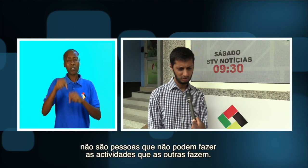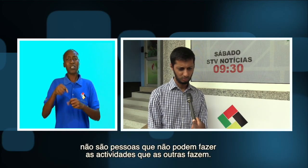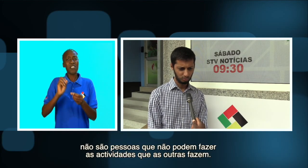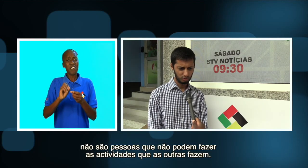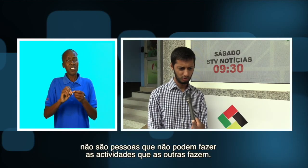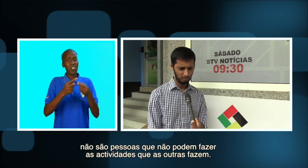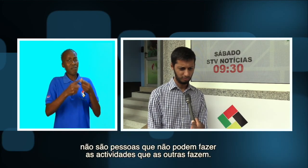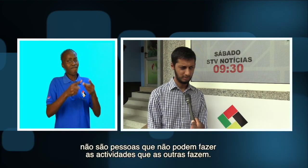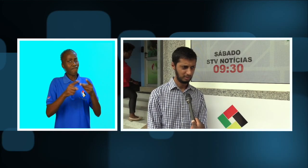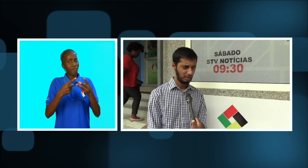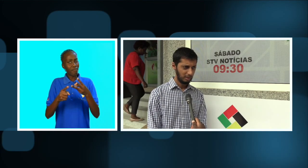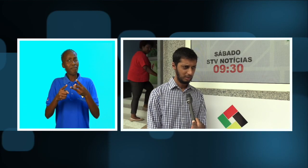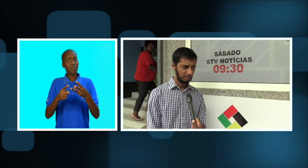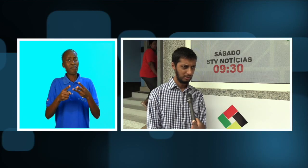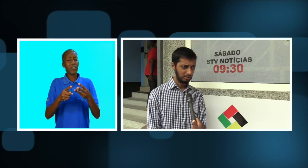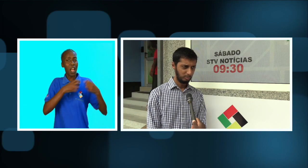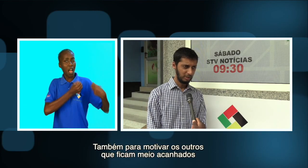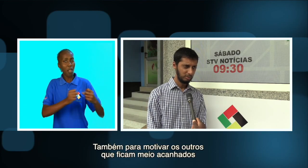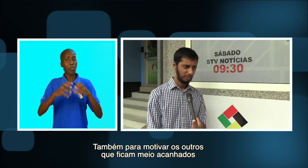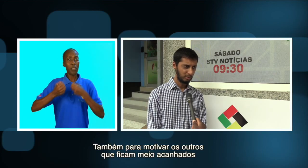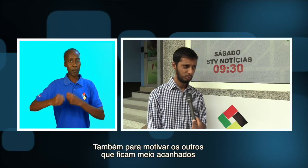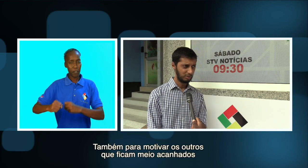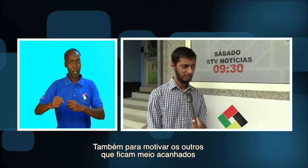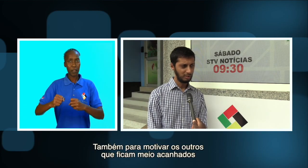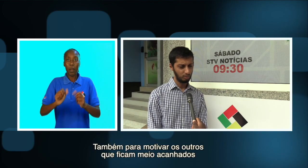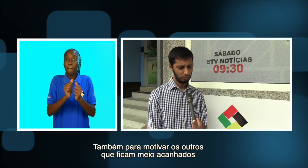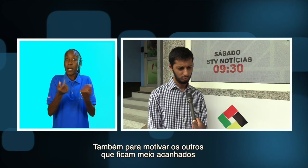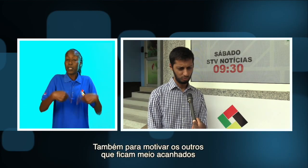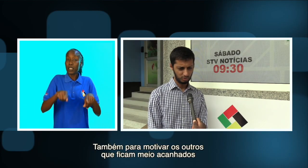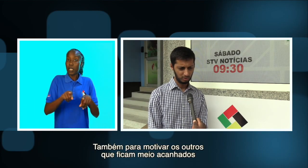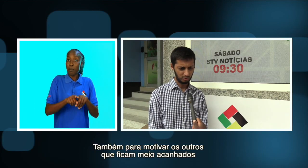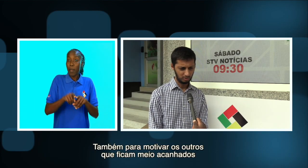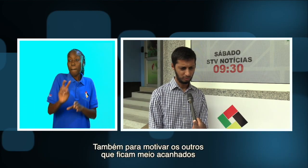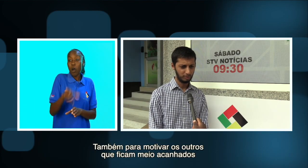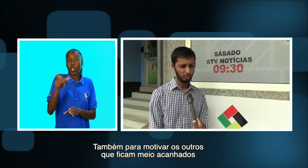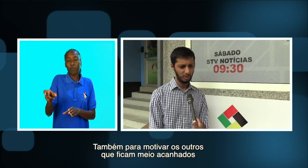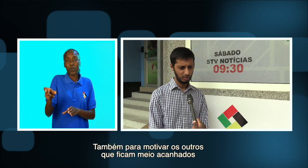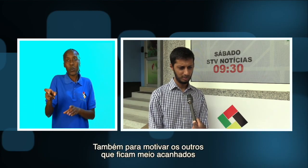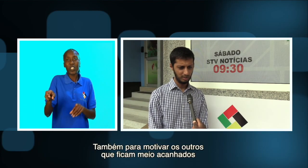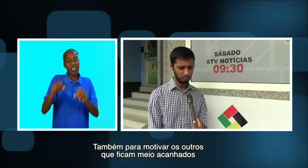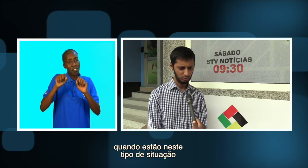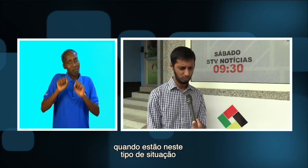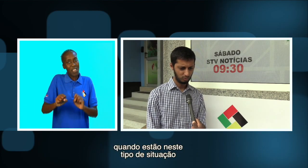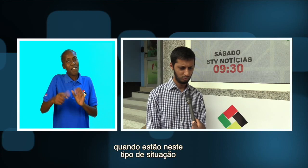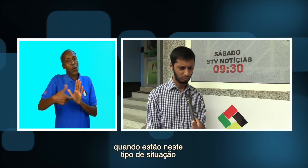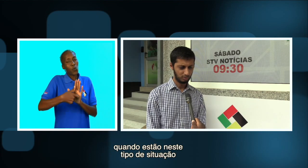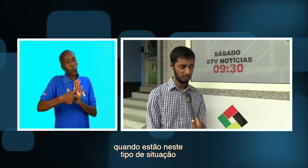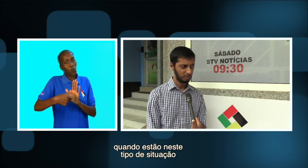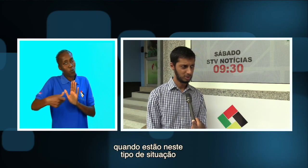atividades que os outros fazem. E também para motivar aos outros que ficam meio acanhados